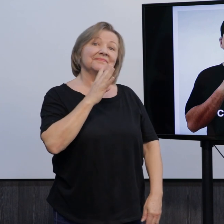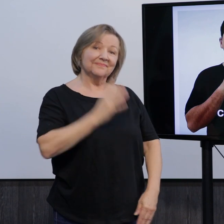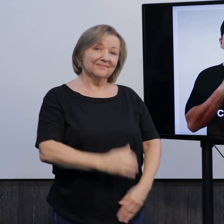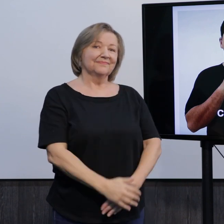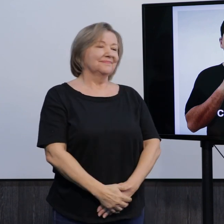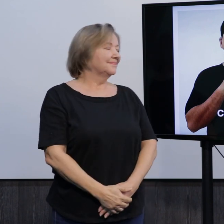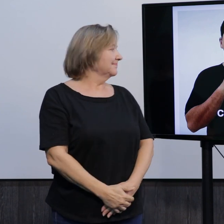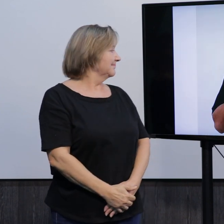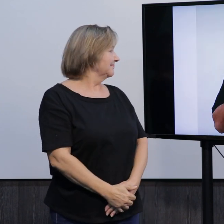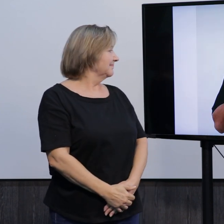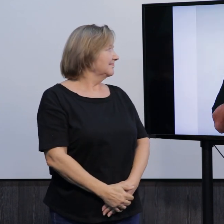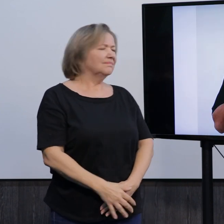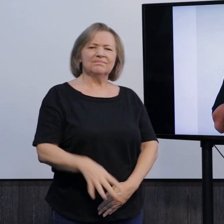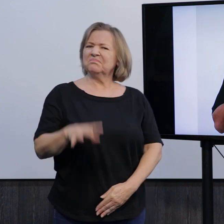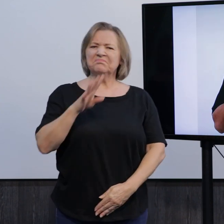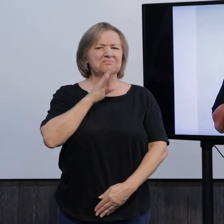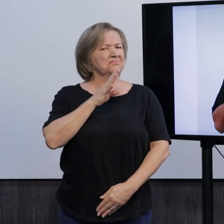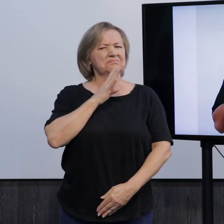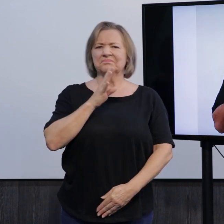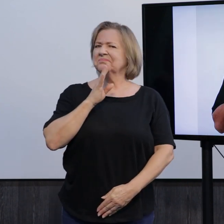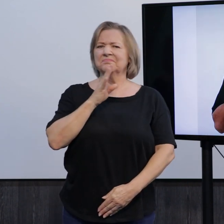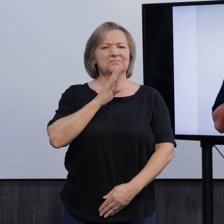Conhecer, não conhecer,